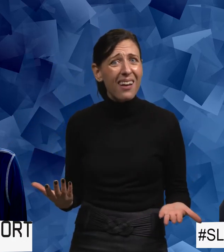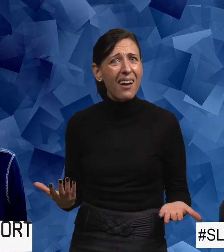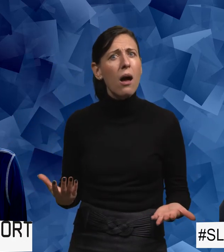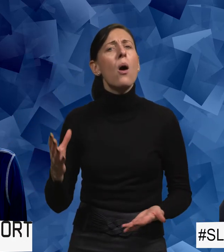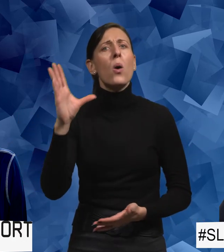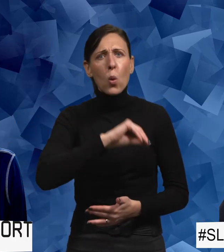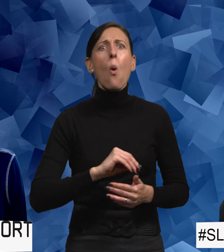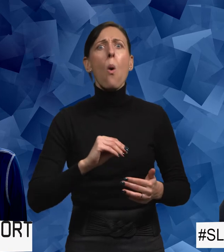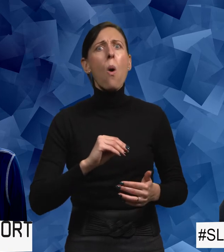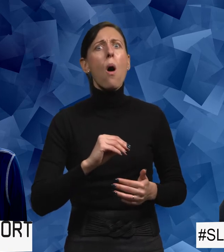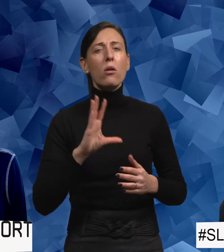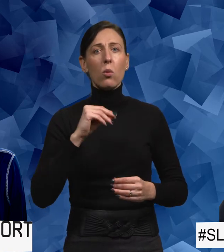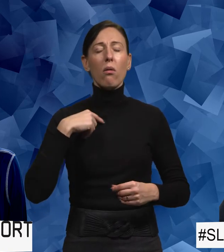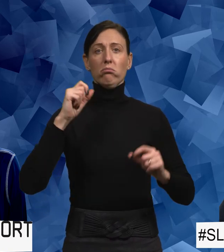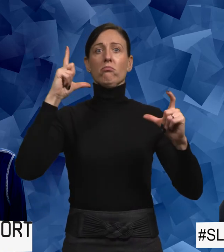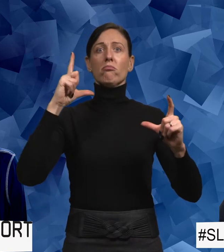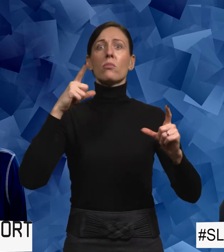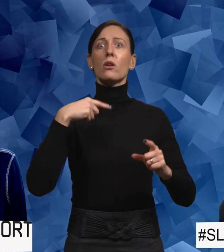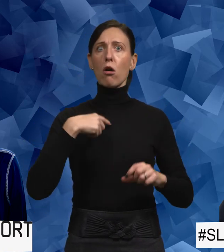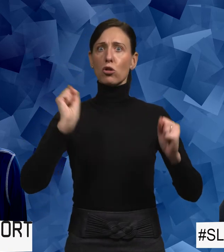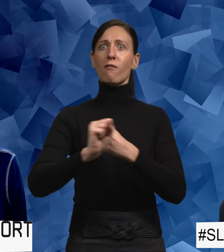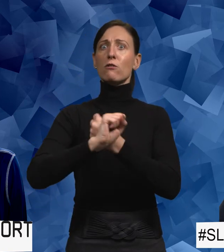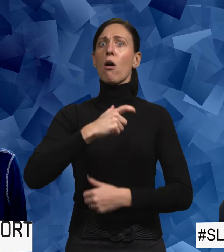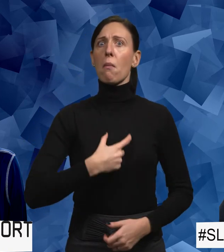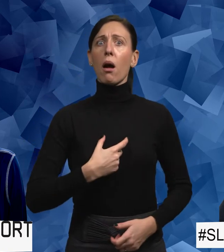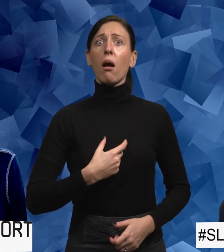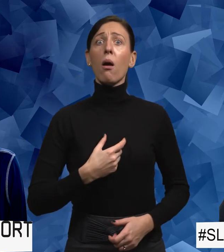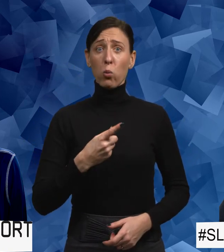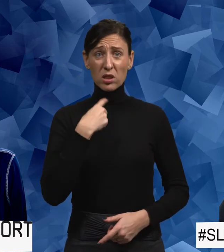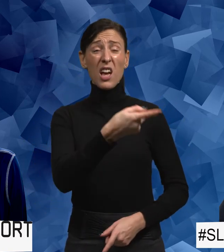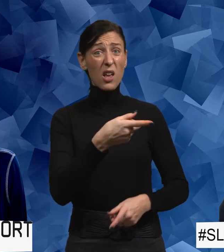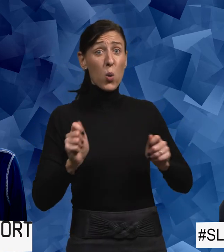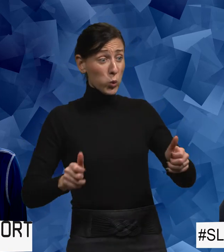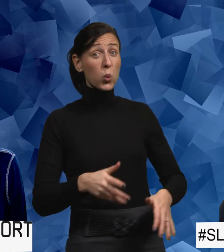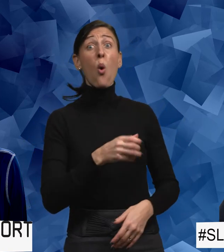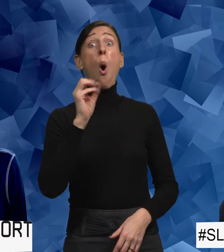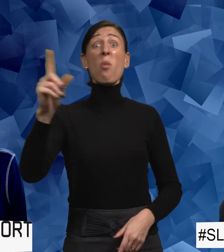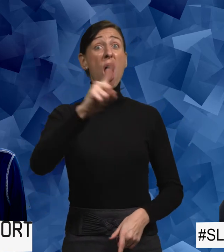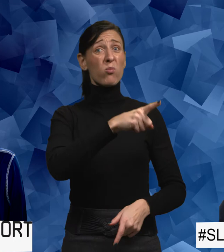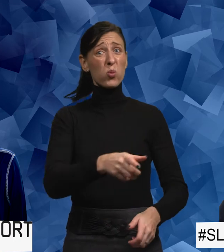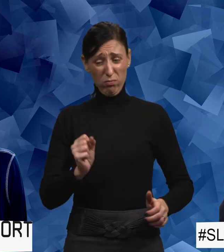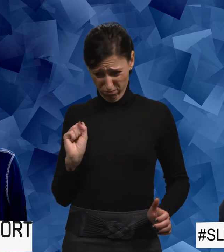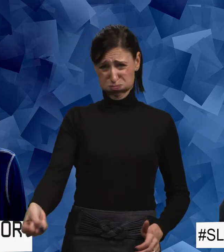Då är det liksom, ja, du ska försvara dig. Och så säger hon till den här tjejen rullstol. Kör du över honom, du har en per mobil.